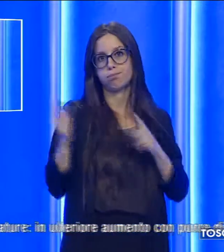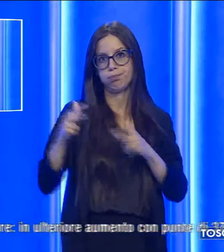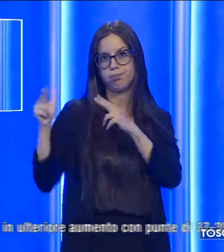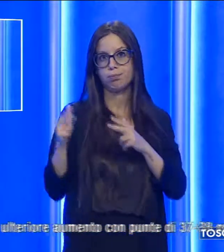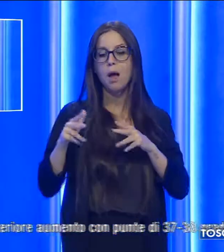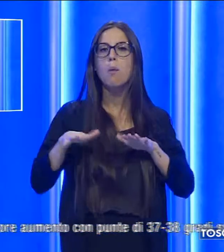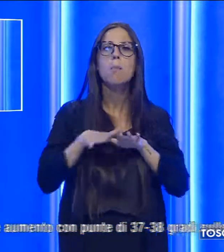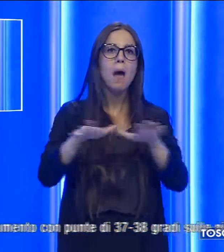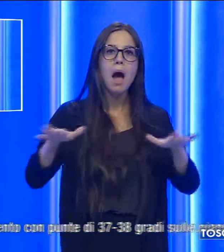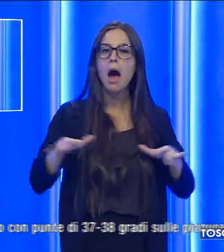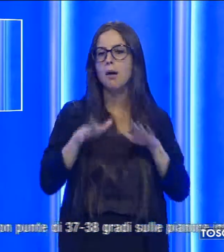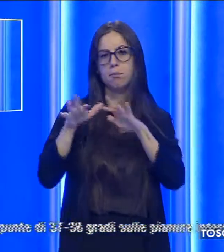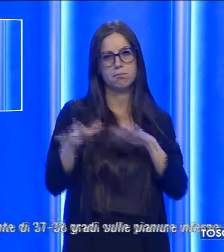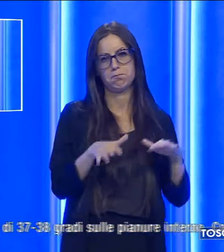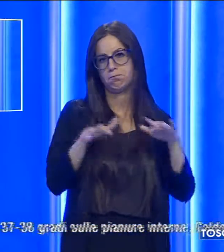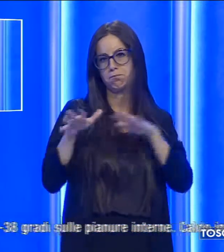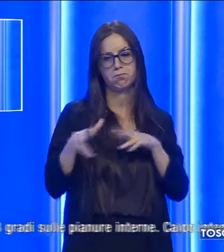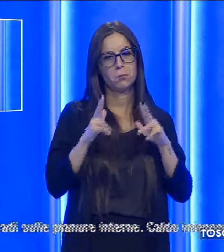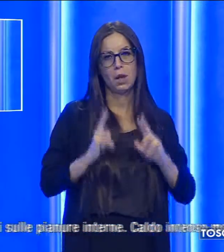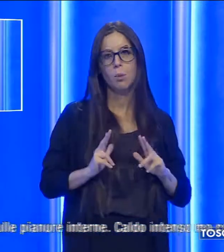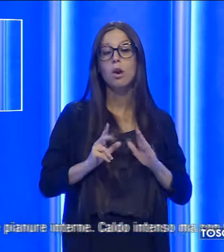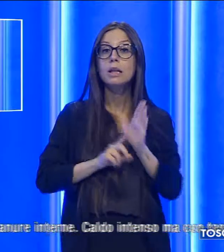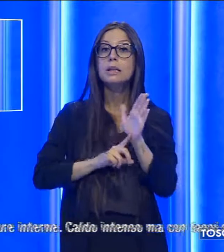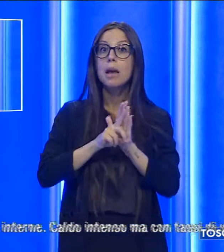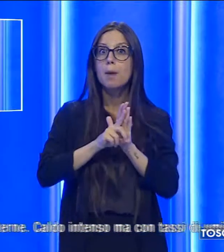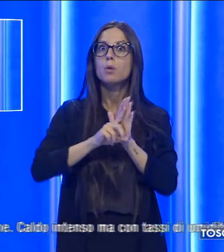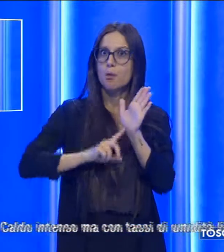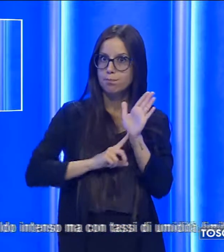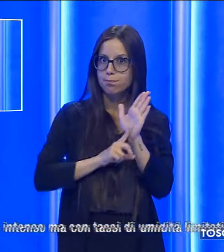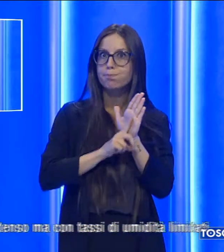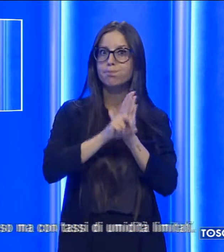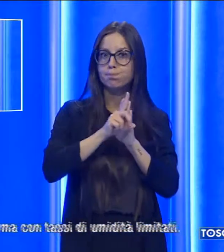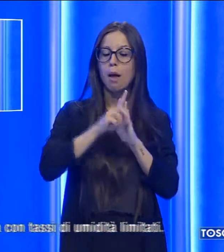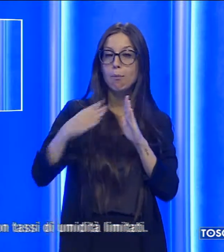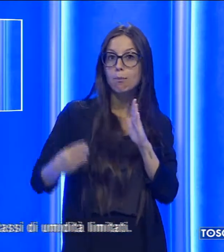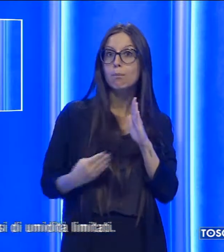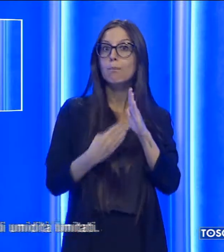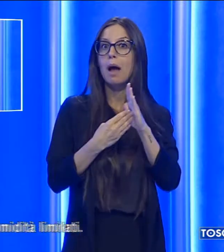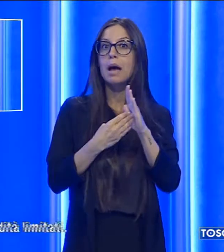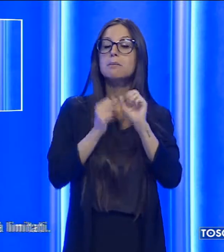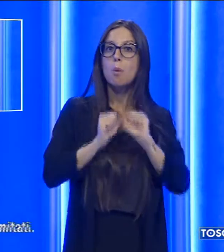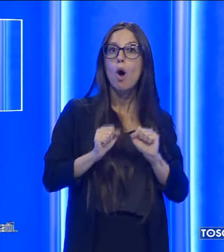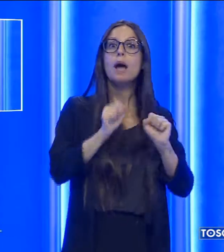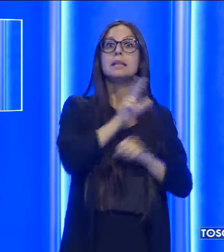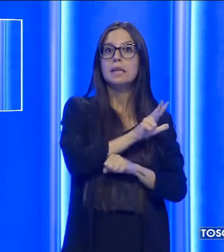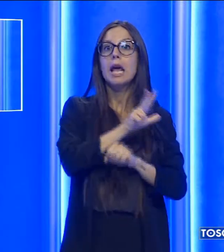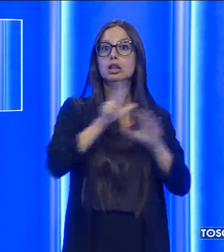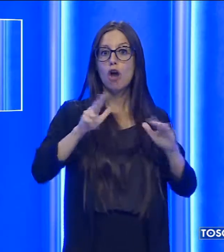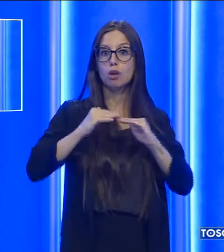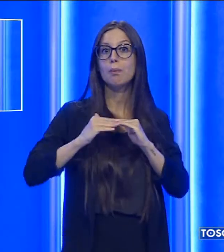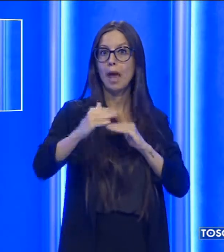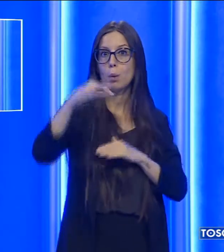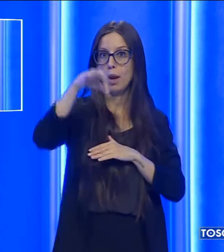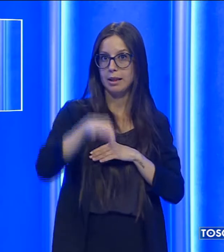poco mossi temperature in ulteriore aumento con punte anche di 38 gradi sulle pianure